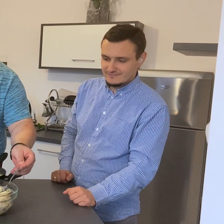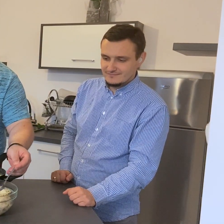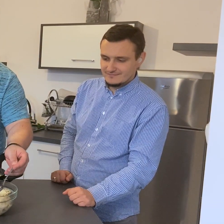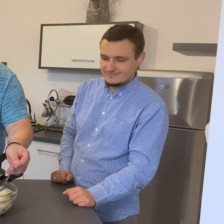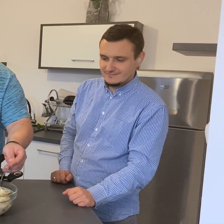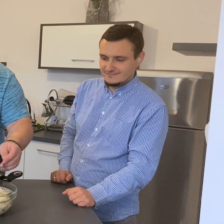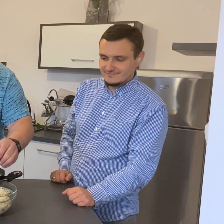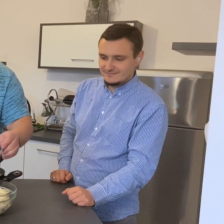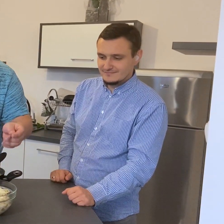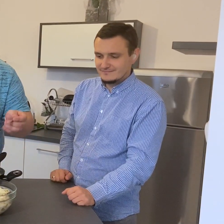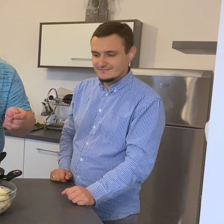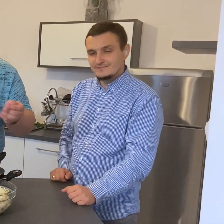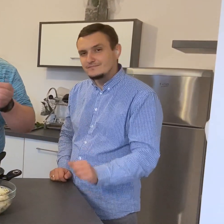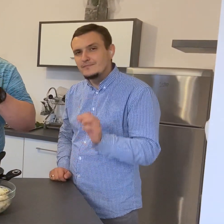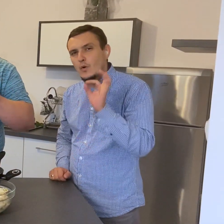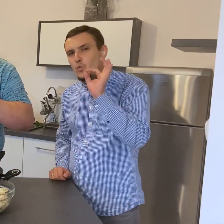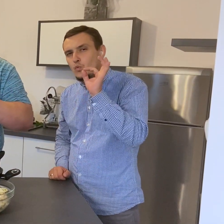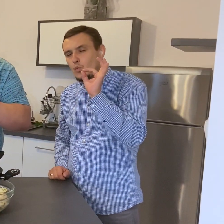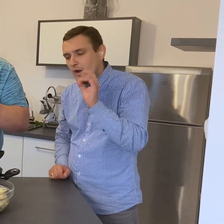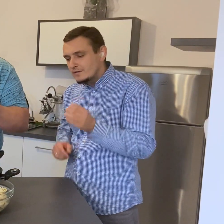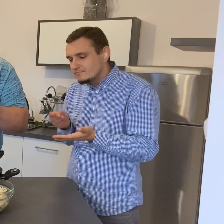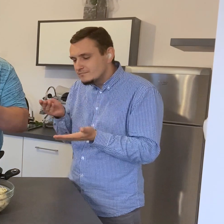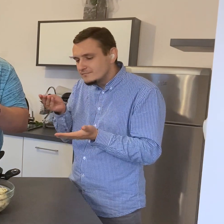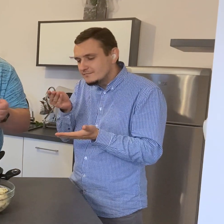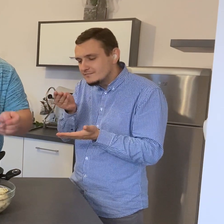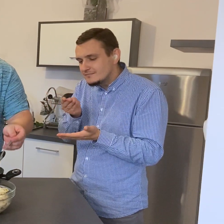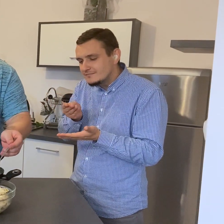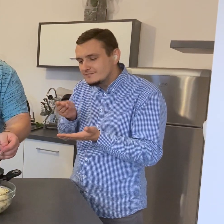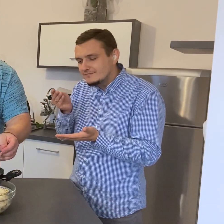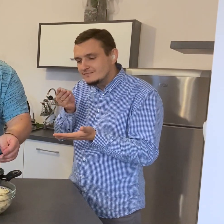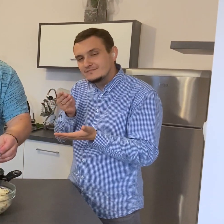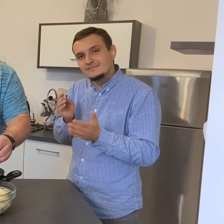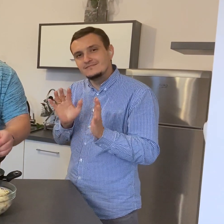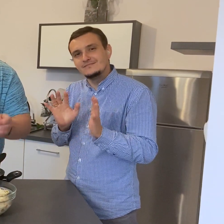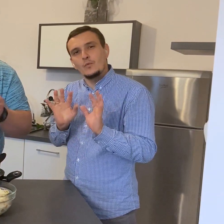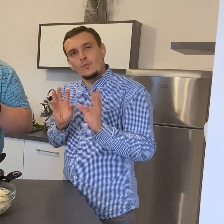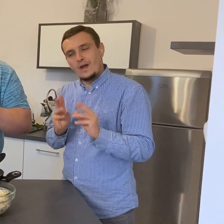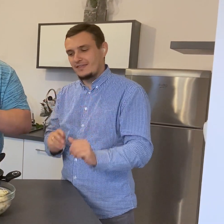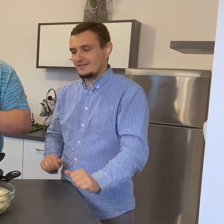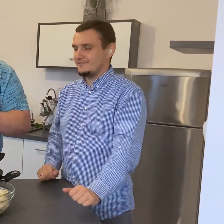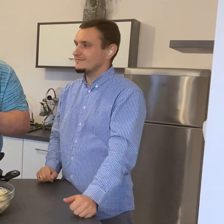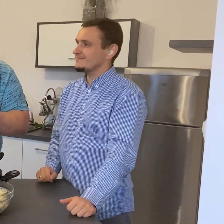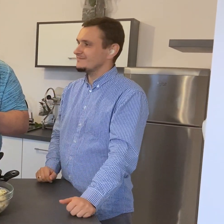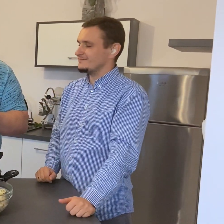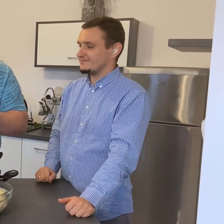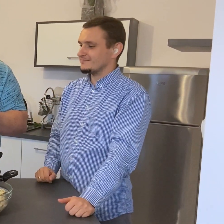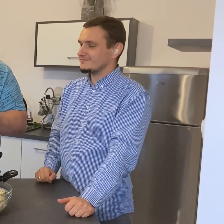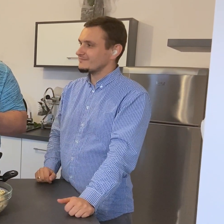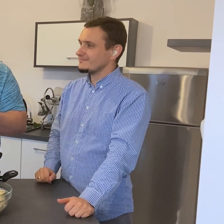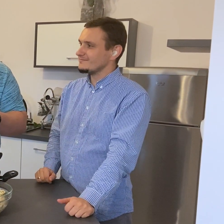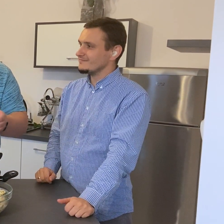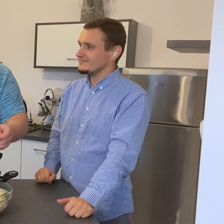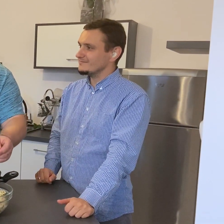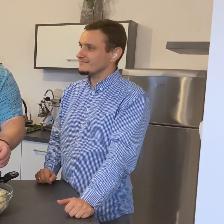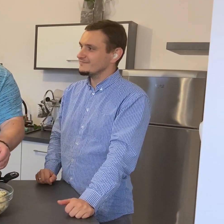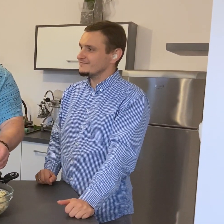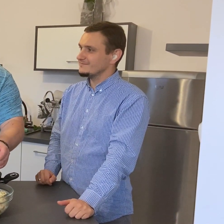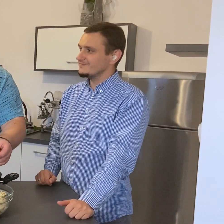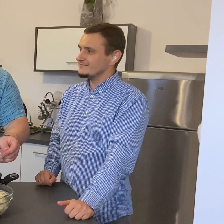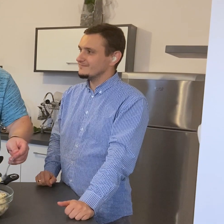Może być to ser taki, jak mam tutaj zgranulowany, a może być też i piórka, wiórka parmezanu,